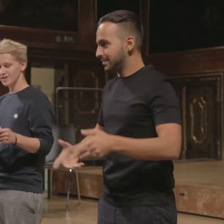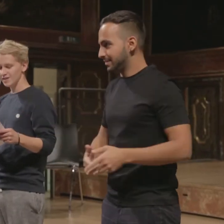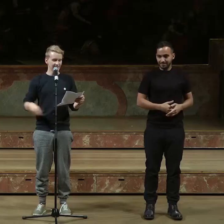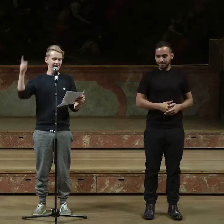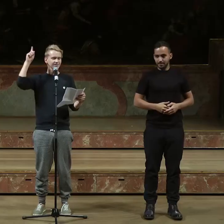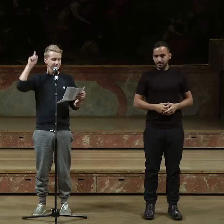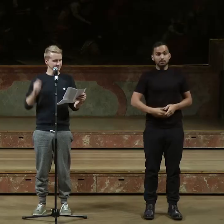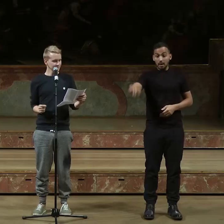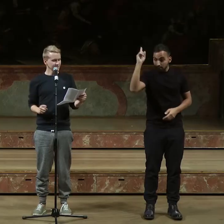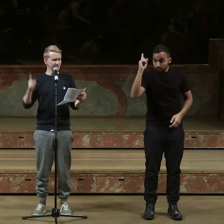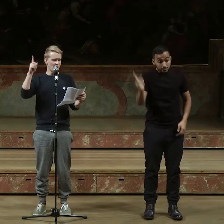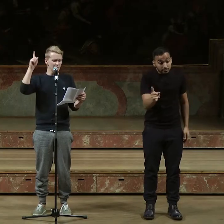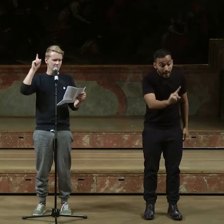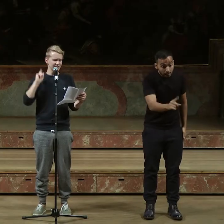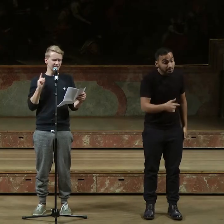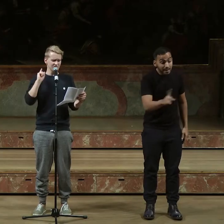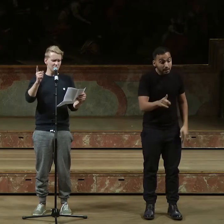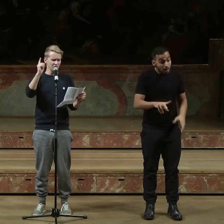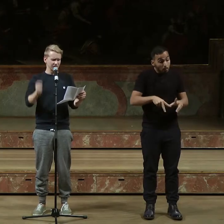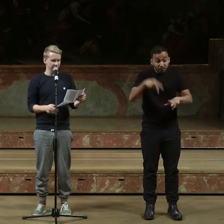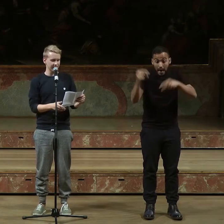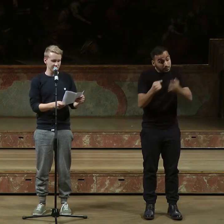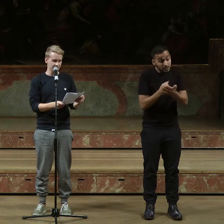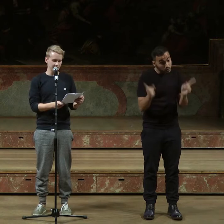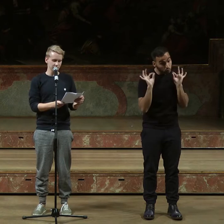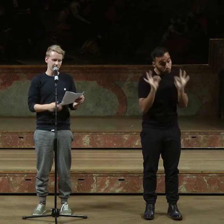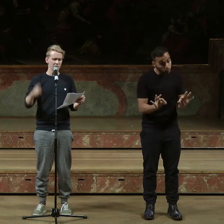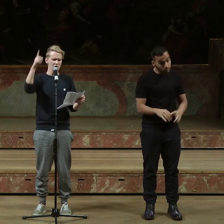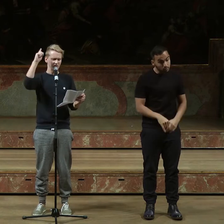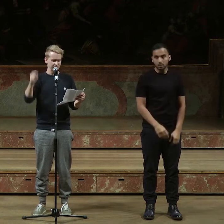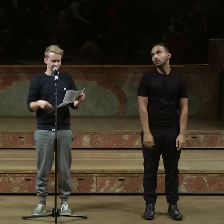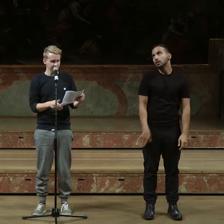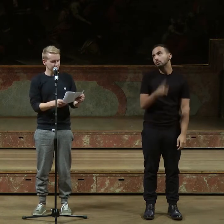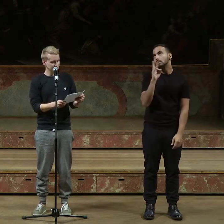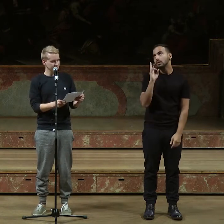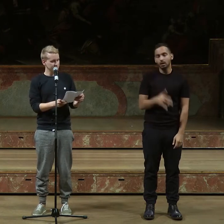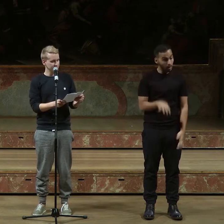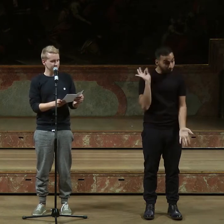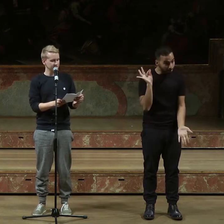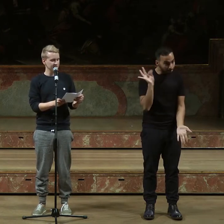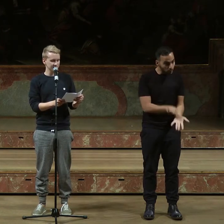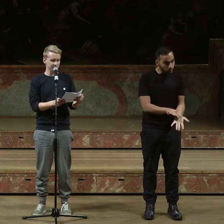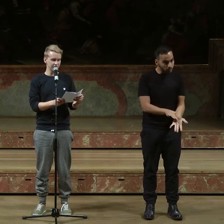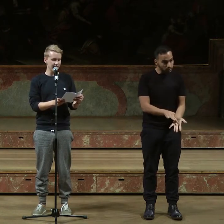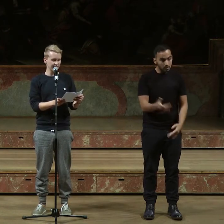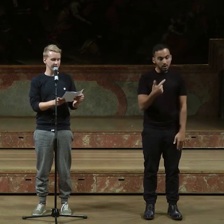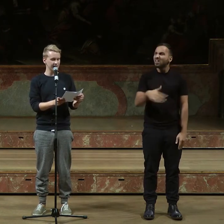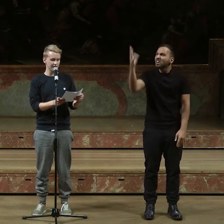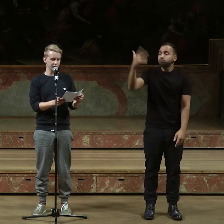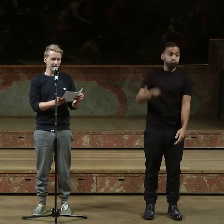Nein, die Homöopathie ist gut, kreischte meine Mutter. Punkt. Als ich ihr erklärte, dass sich alternative Heilmittel, allen voran